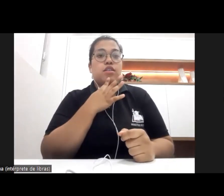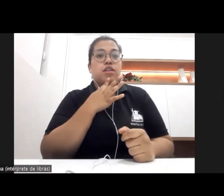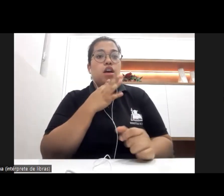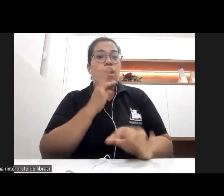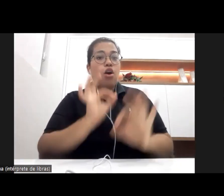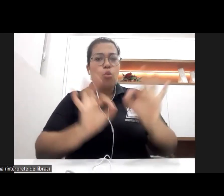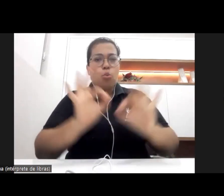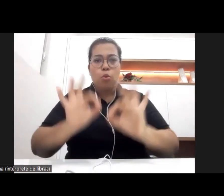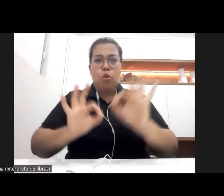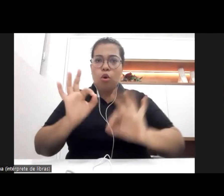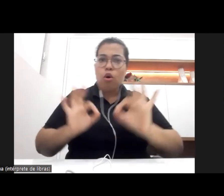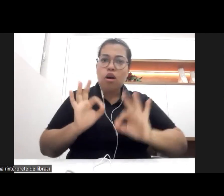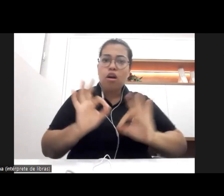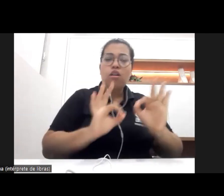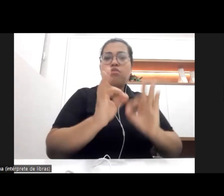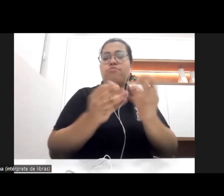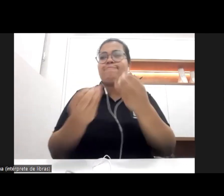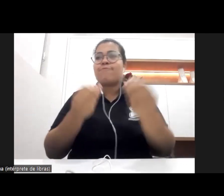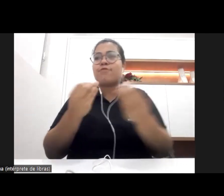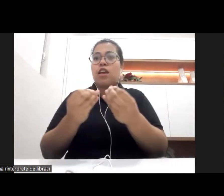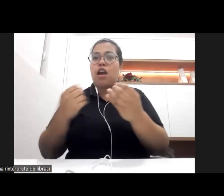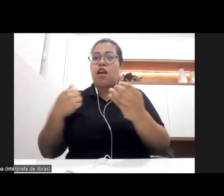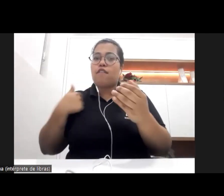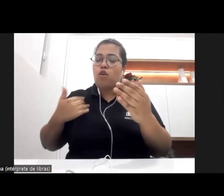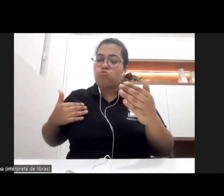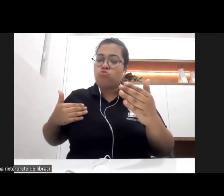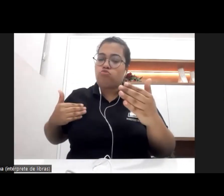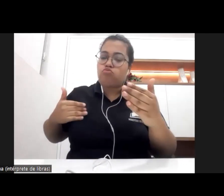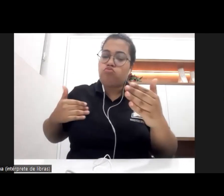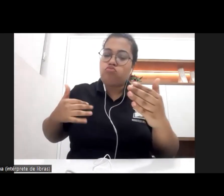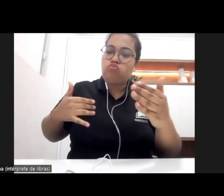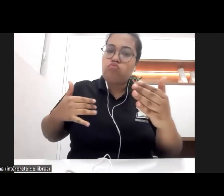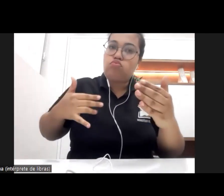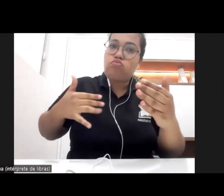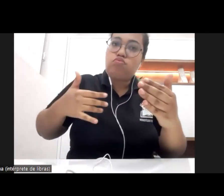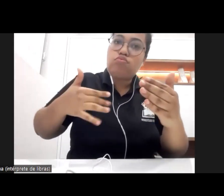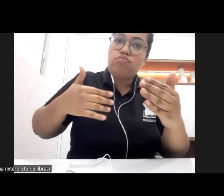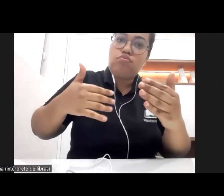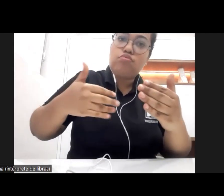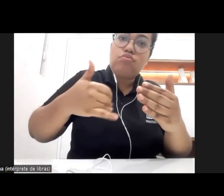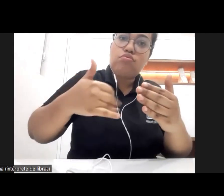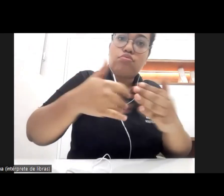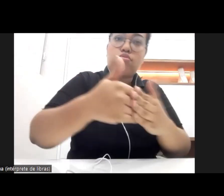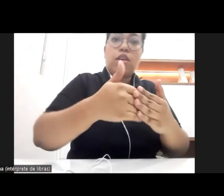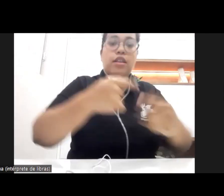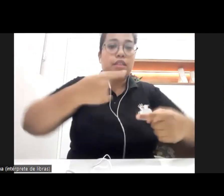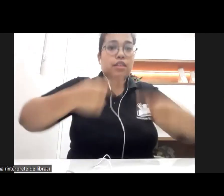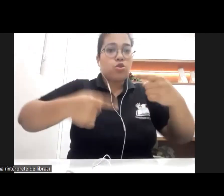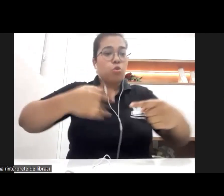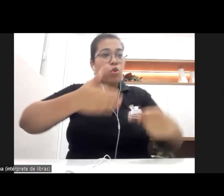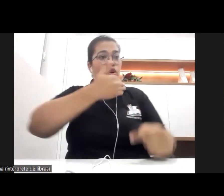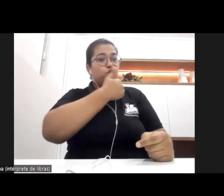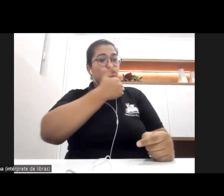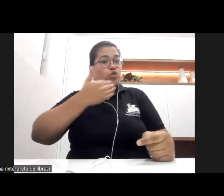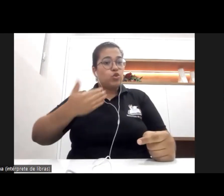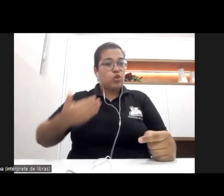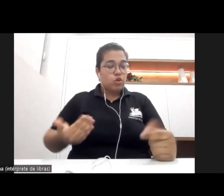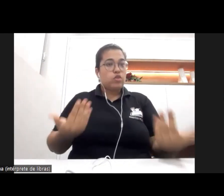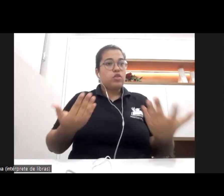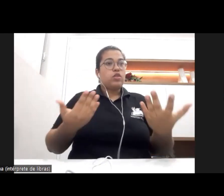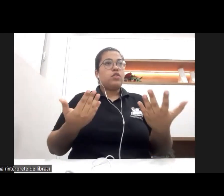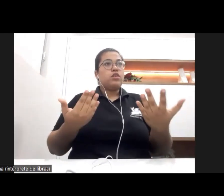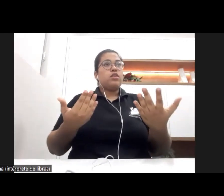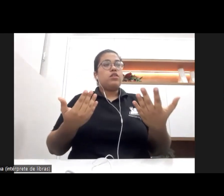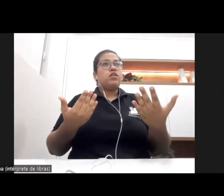funcionamento, uma aproximação de determinadas políticas sociais setoriais que não